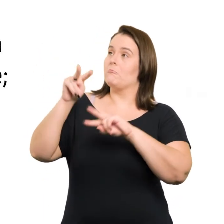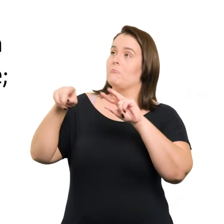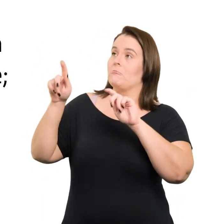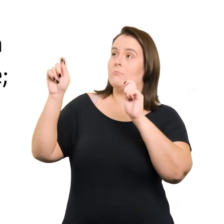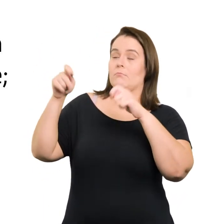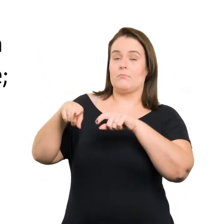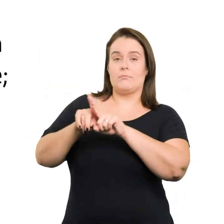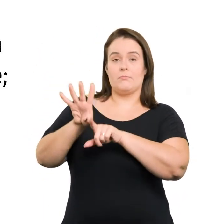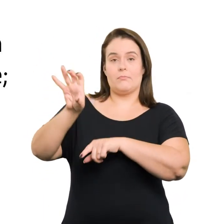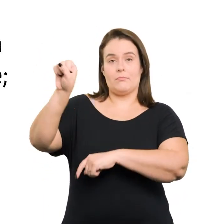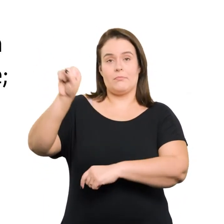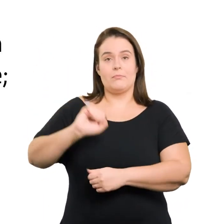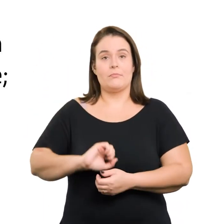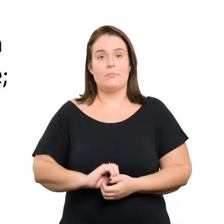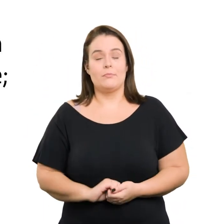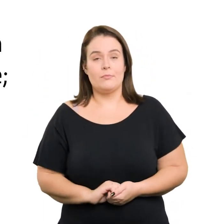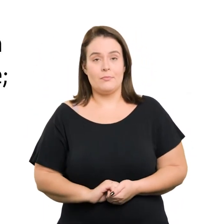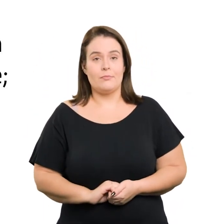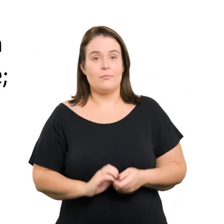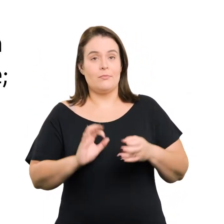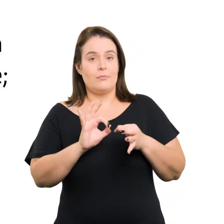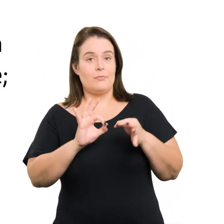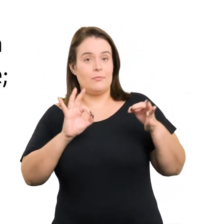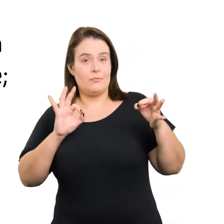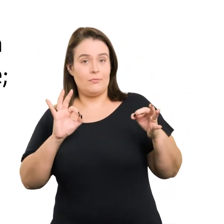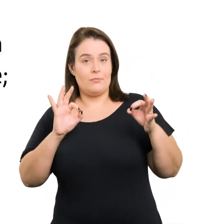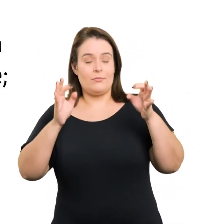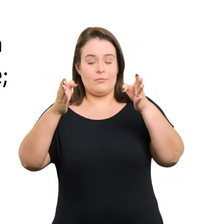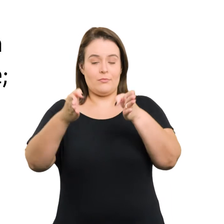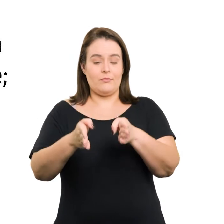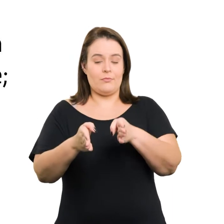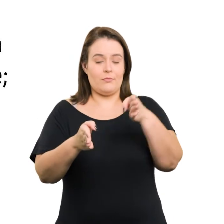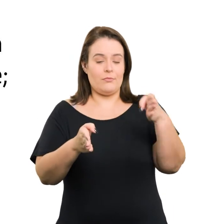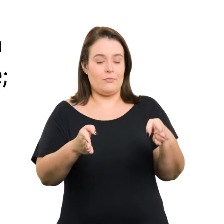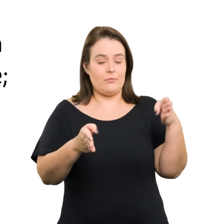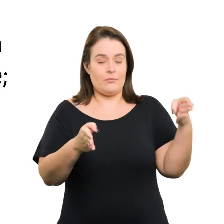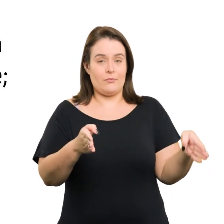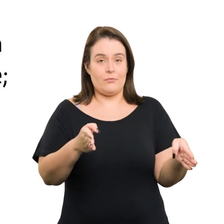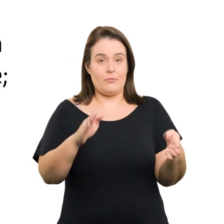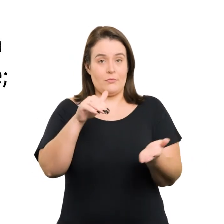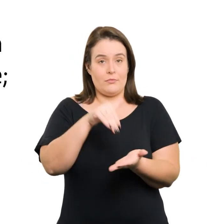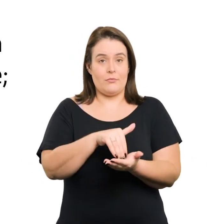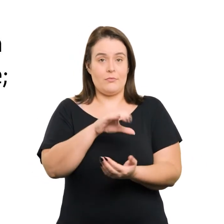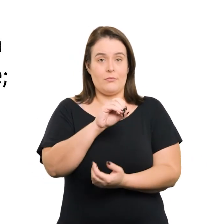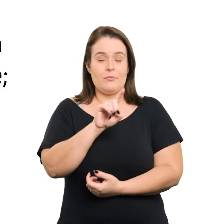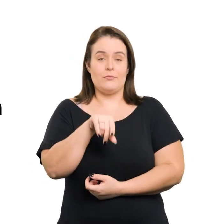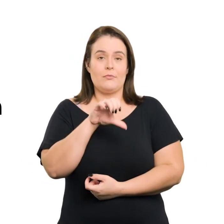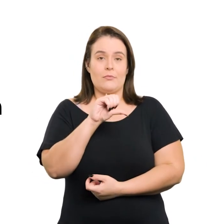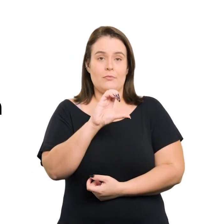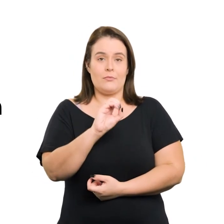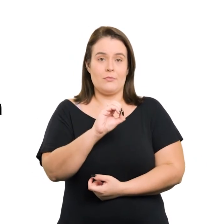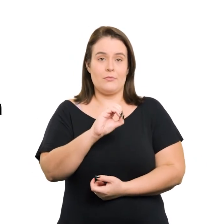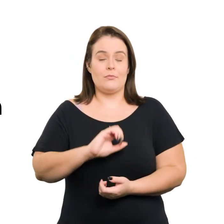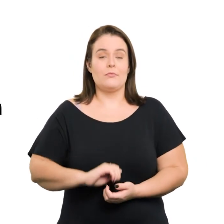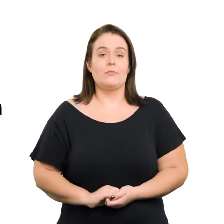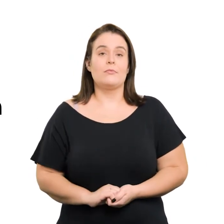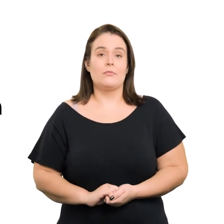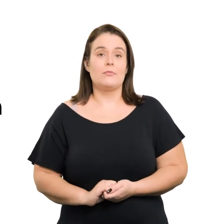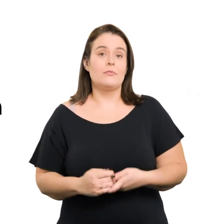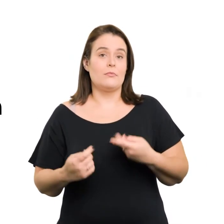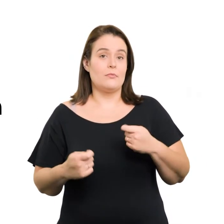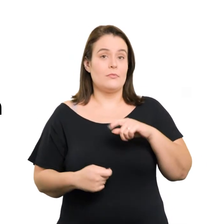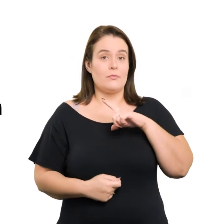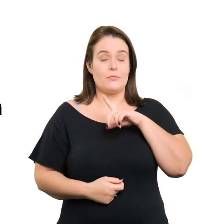e de alcance Distância entre estantes de no mínimo 0,90 metro Pelo menos